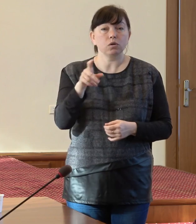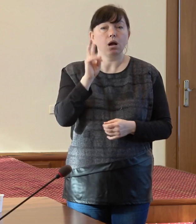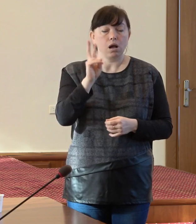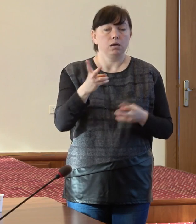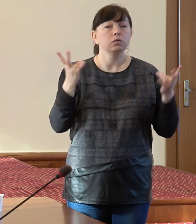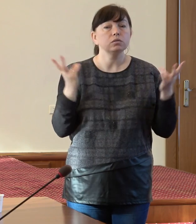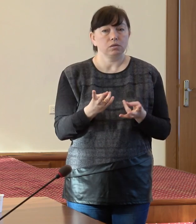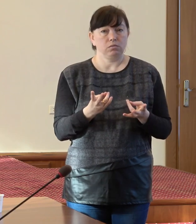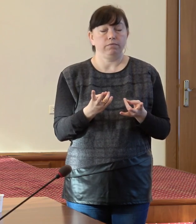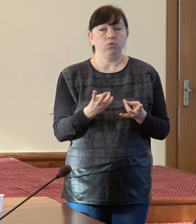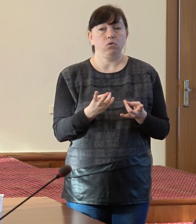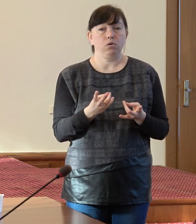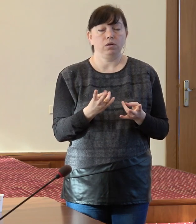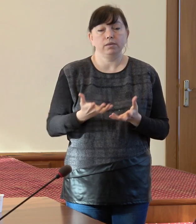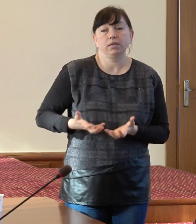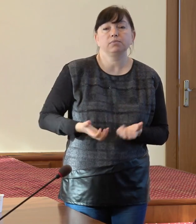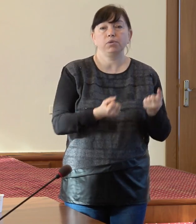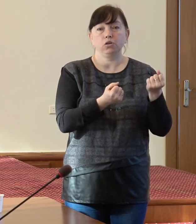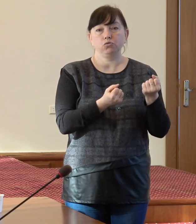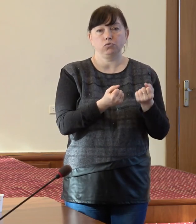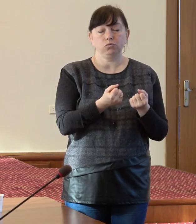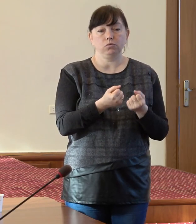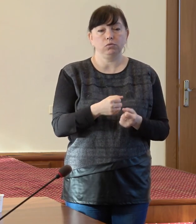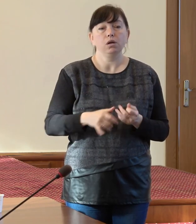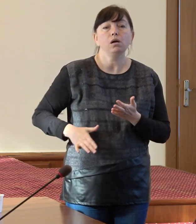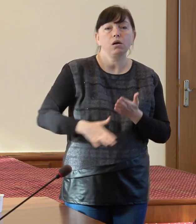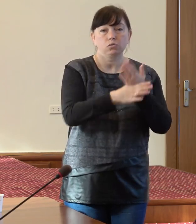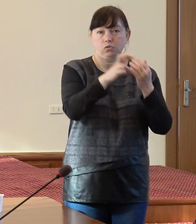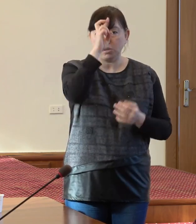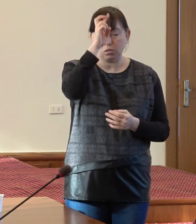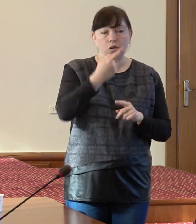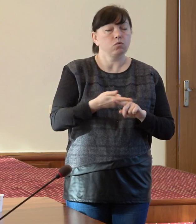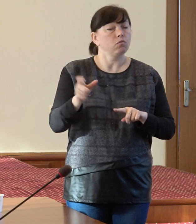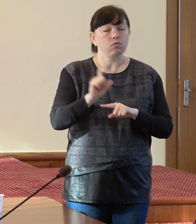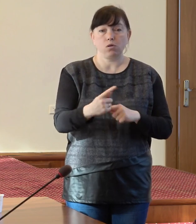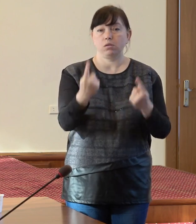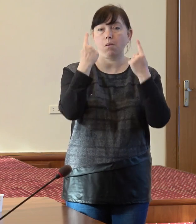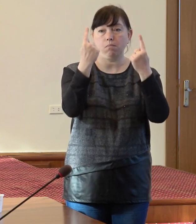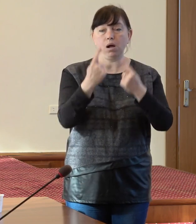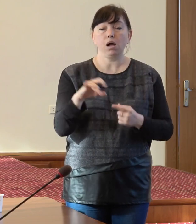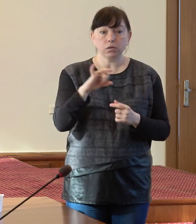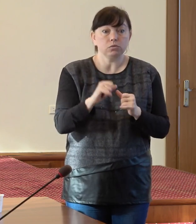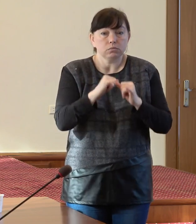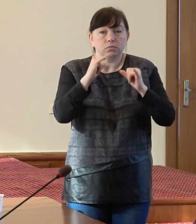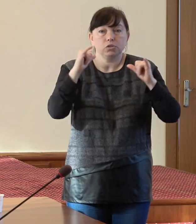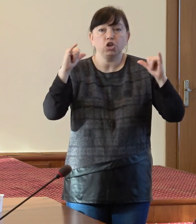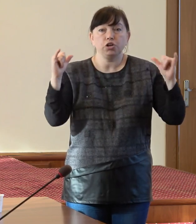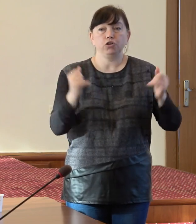au nevoie de sprijinul, suportul statului este mare și este în creștere.